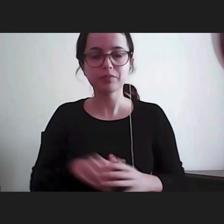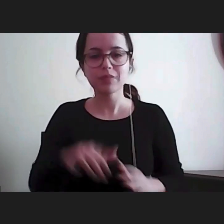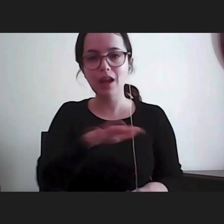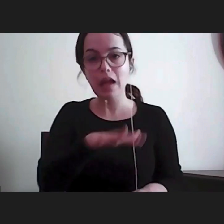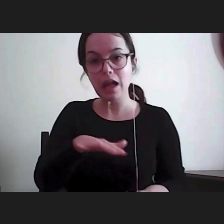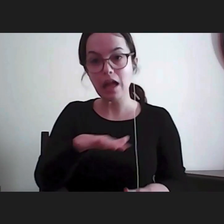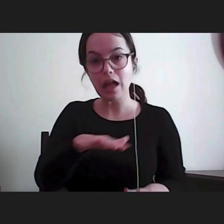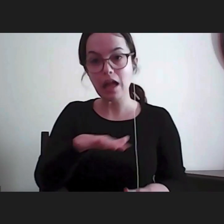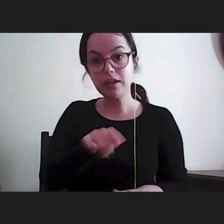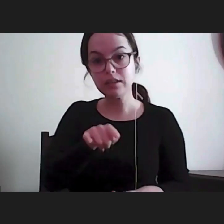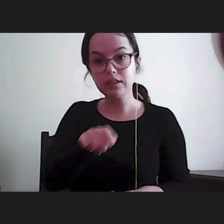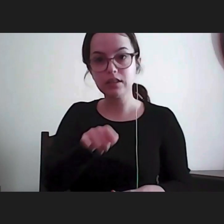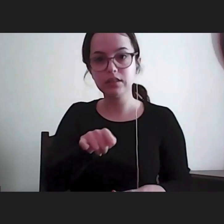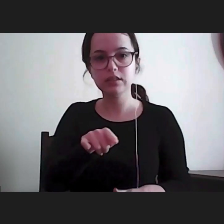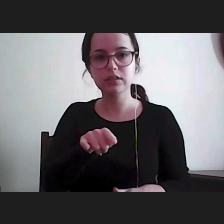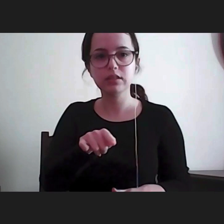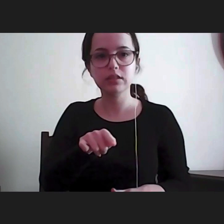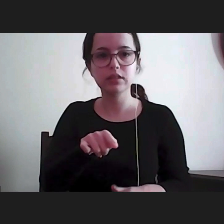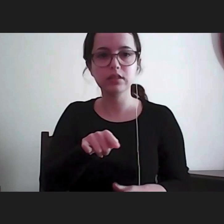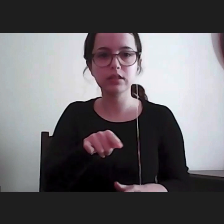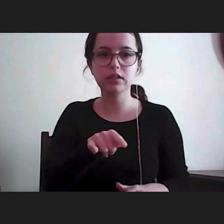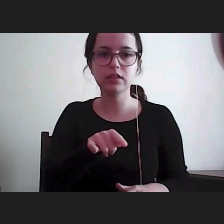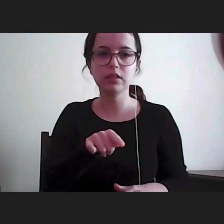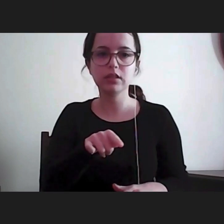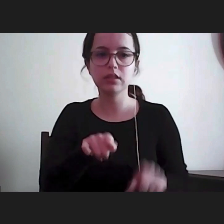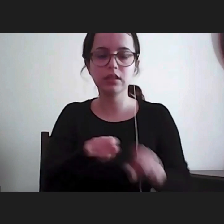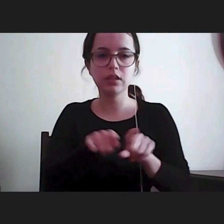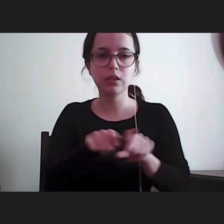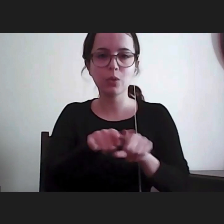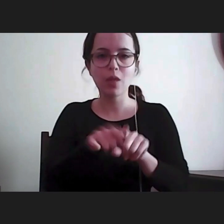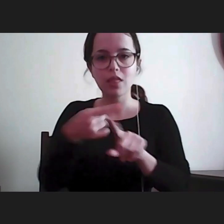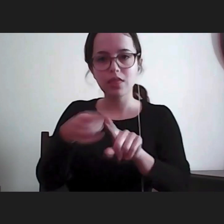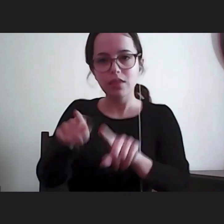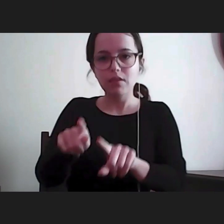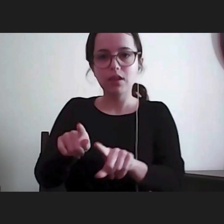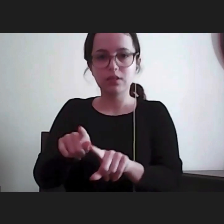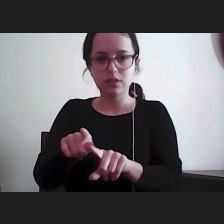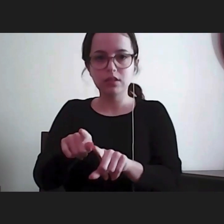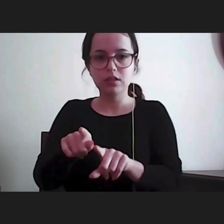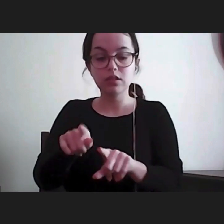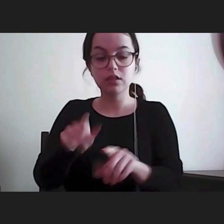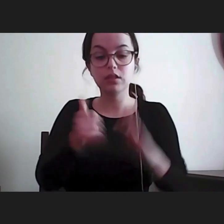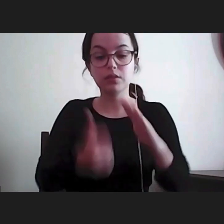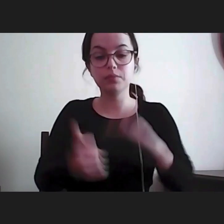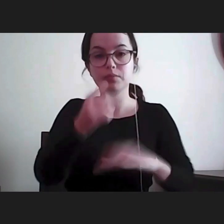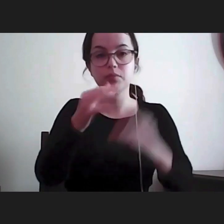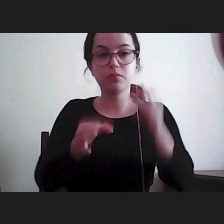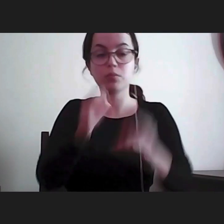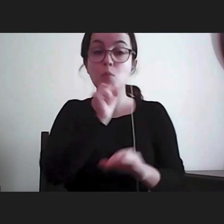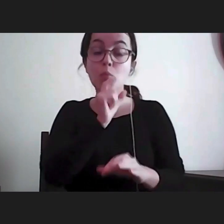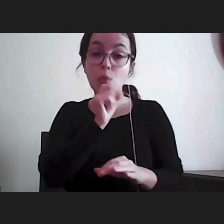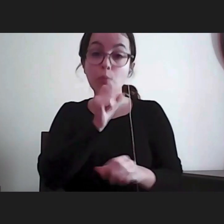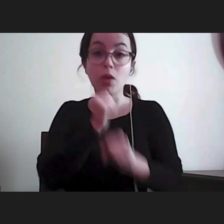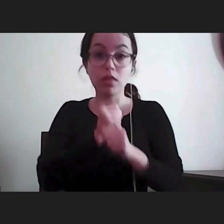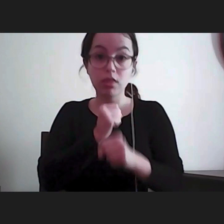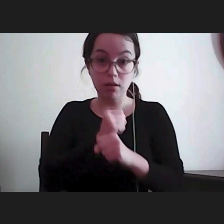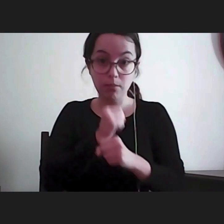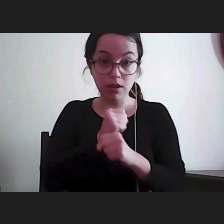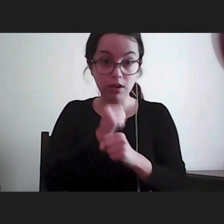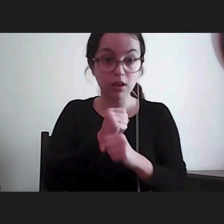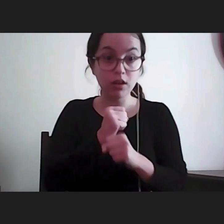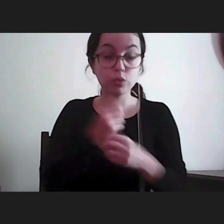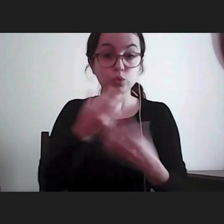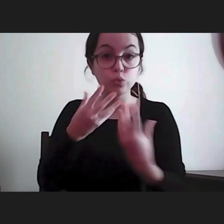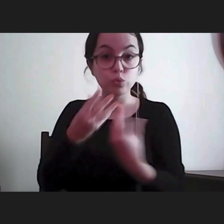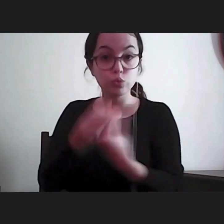em que existe essa diferença. O Provedor de Justiça tem atuação, pode ter atuação junto